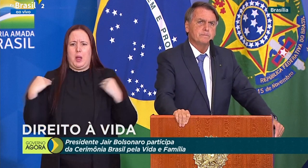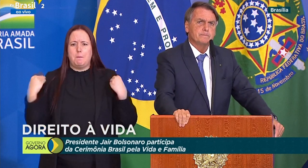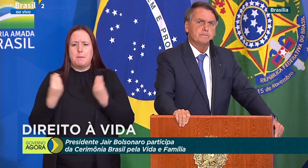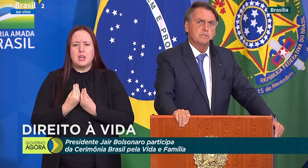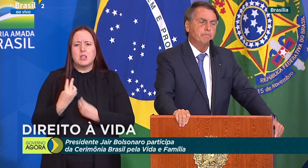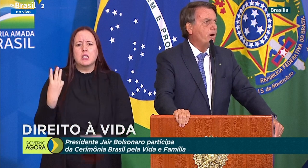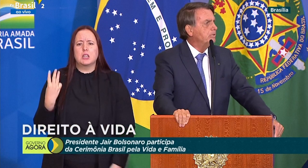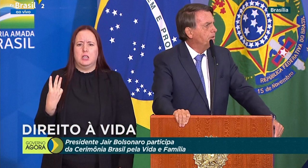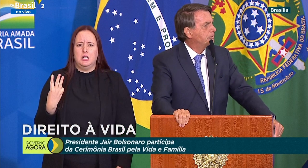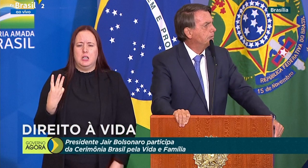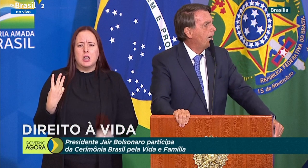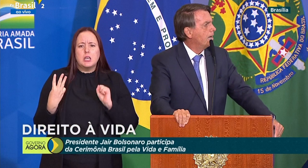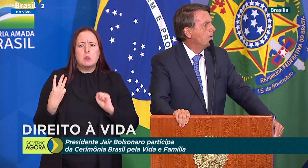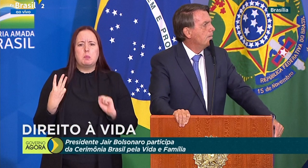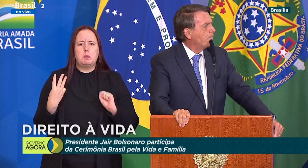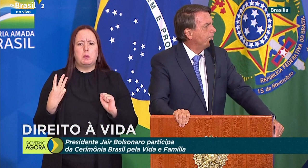Capitólio em 2021.